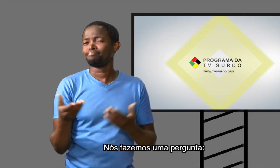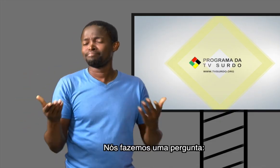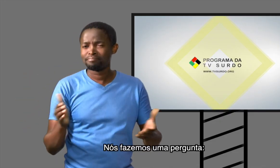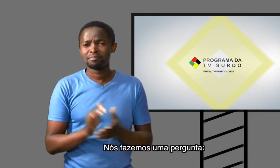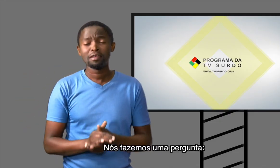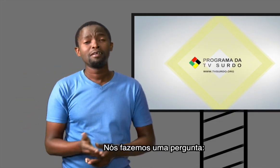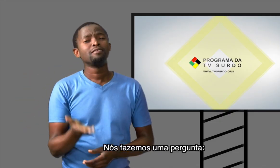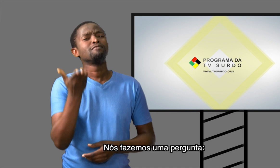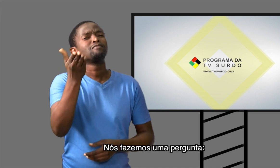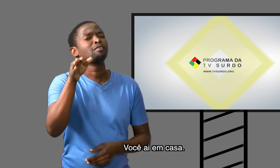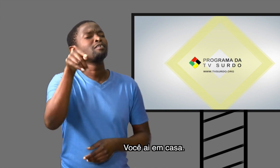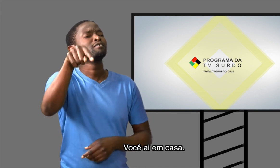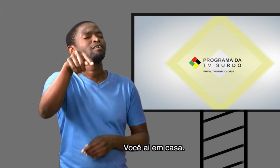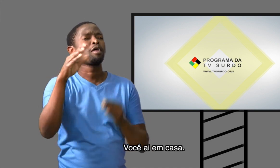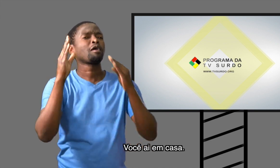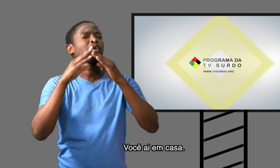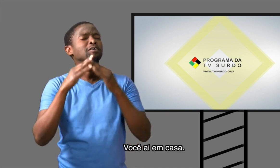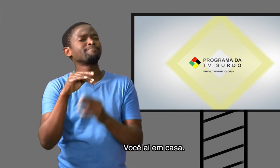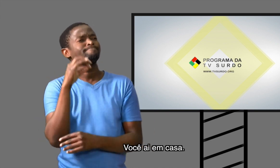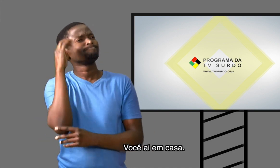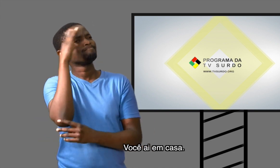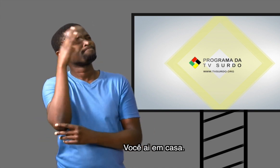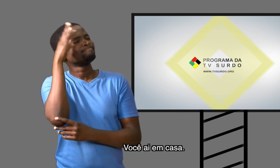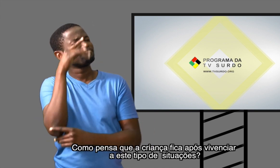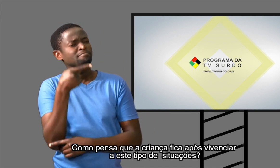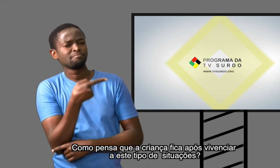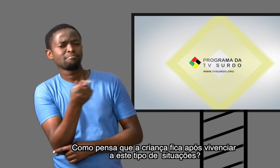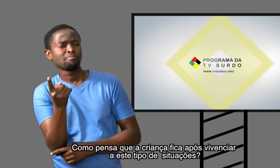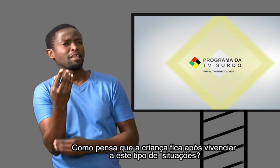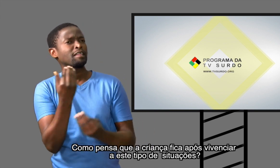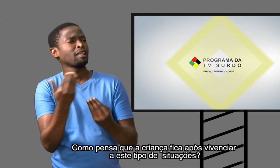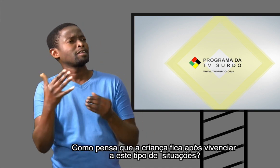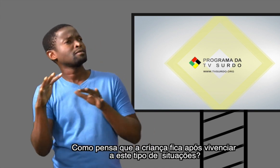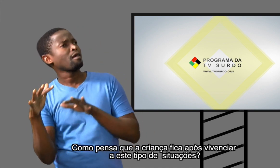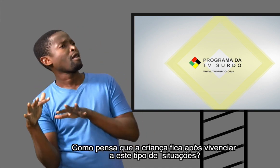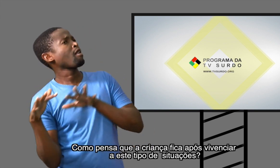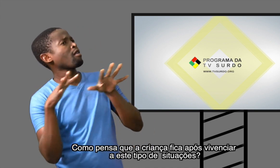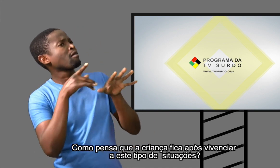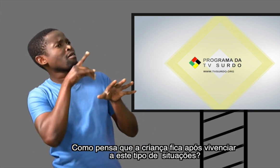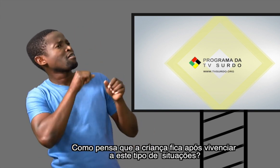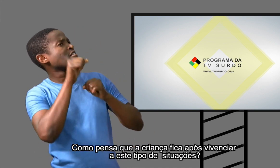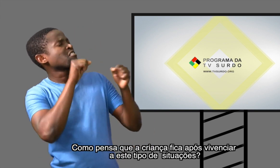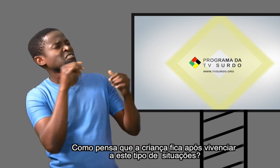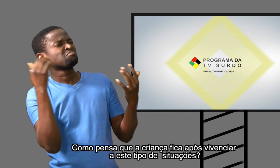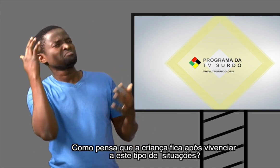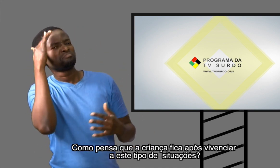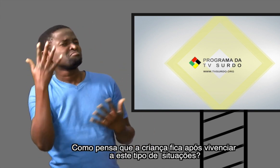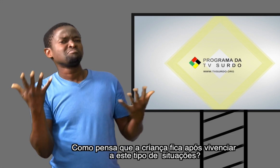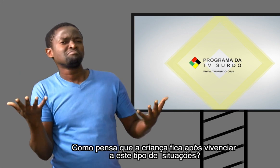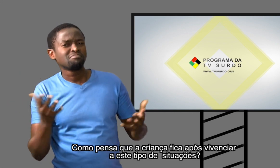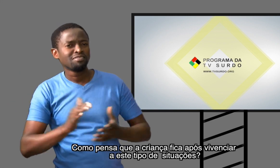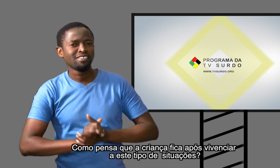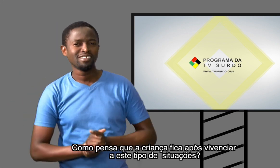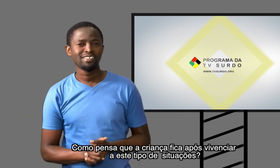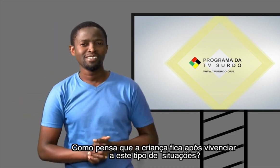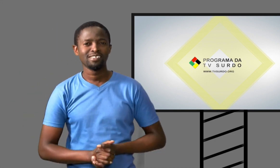uma pergunta. Você aí em casa, como pensa que a criança fica após vivenciar este tipo de